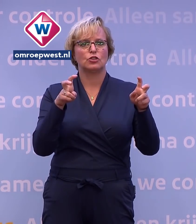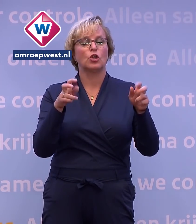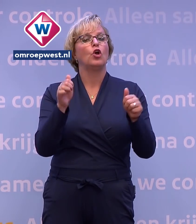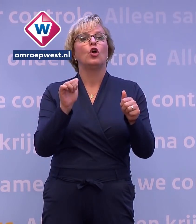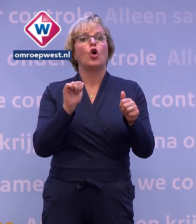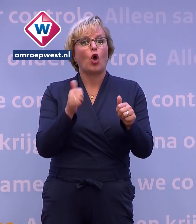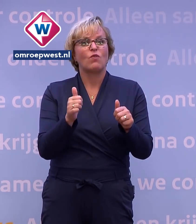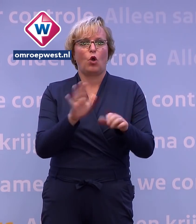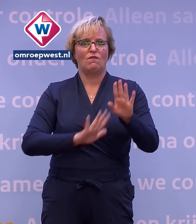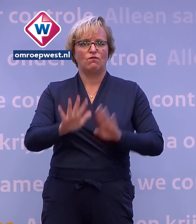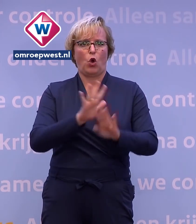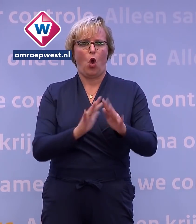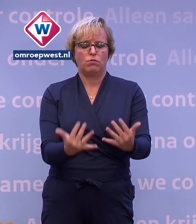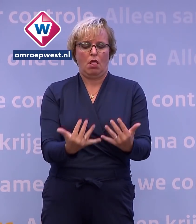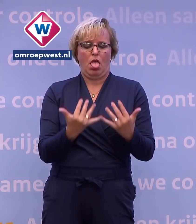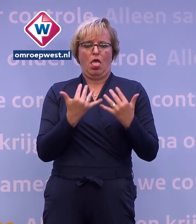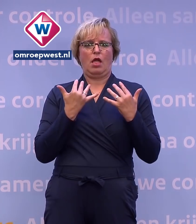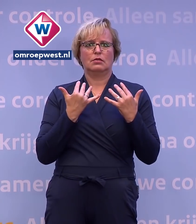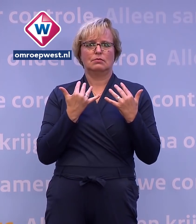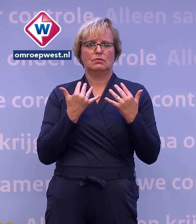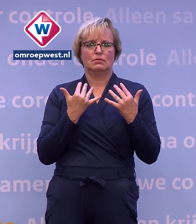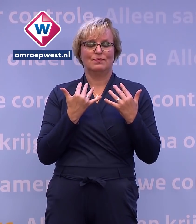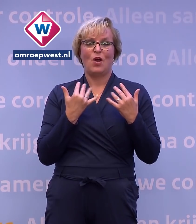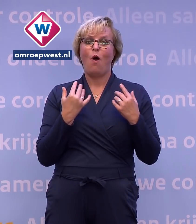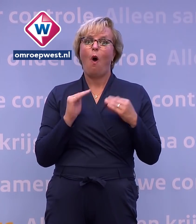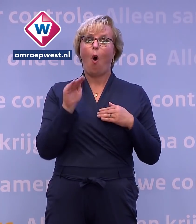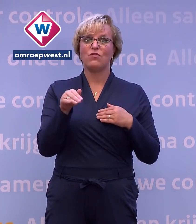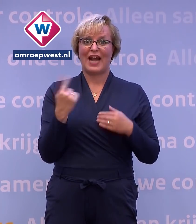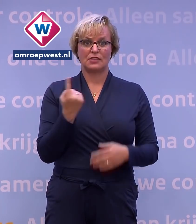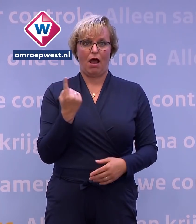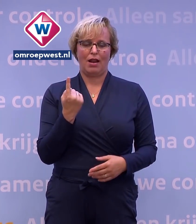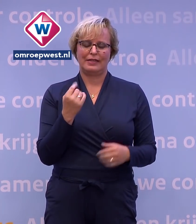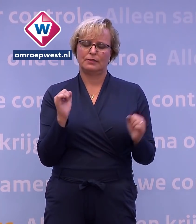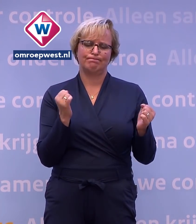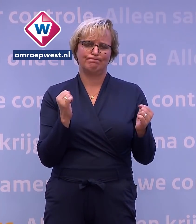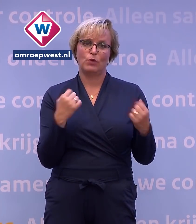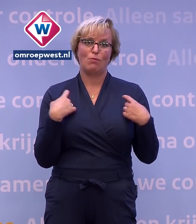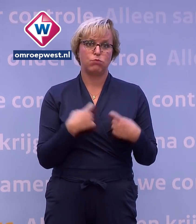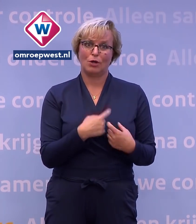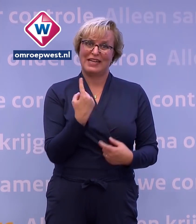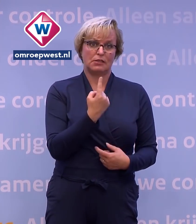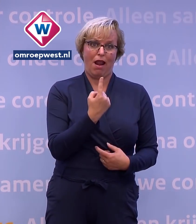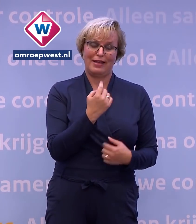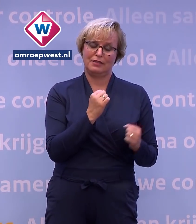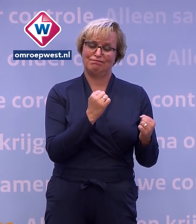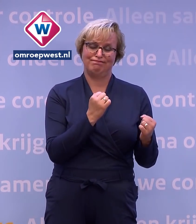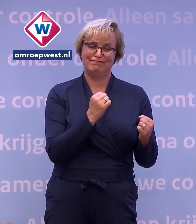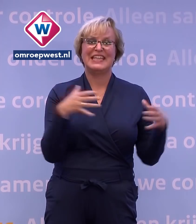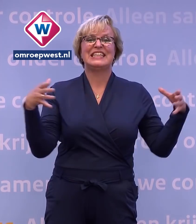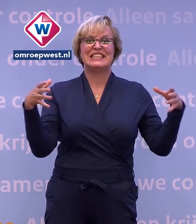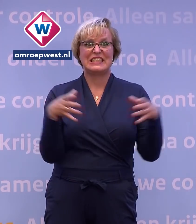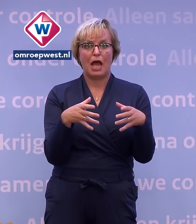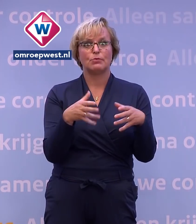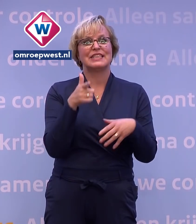ons weer in de houtgreep neemt. Maar dat kan de overheid niet alleen. Dat kan de burgemeester niet alleen. Dat kunnen we alleen samen